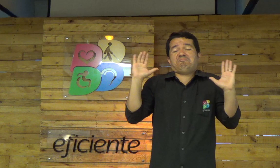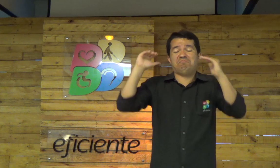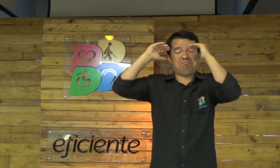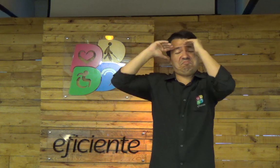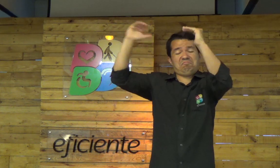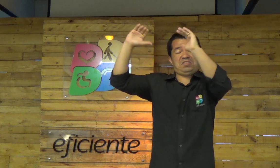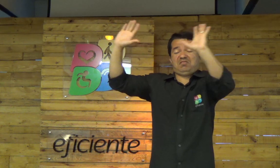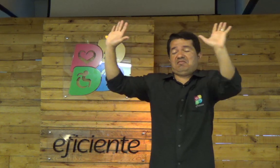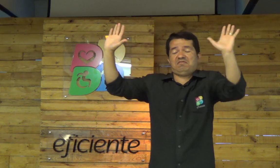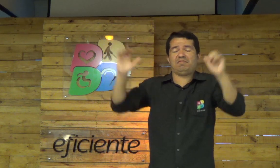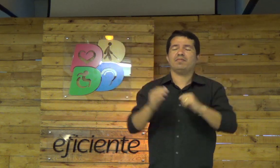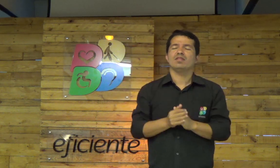obedecer. Se